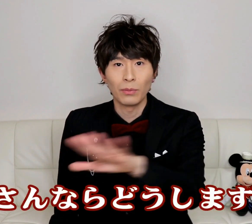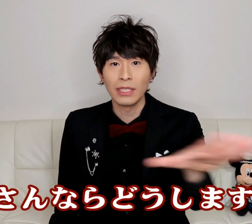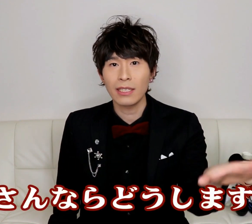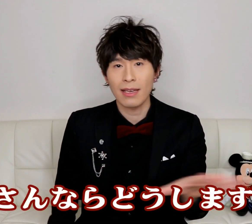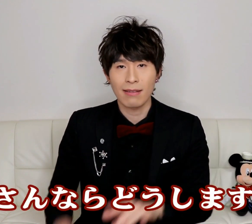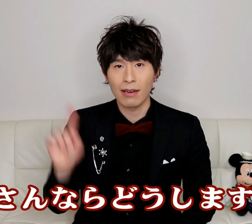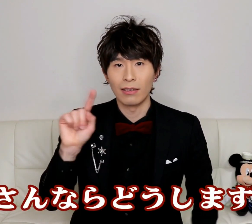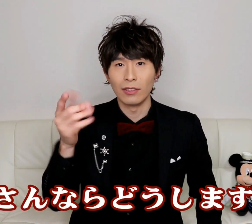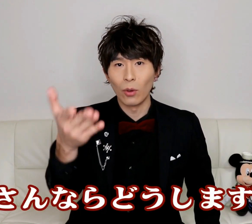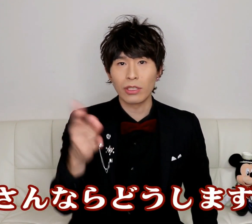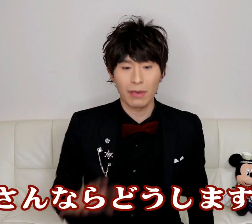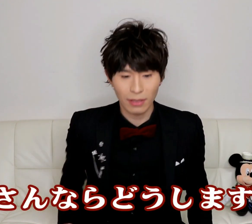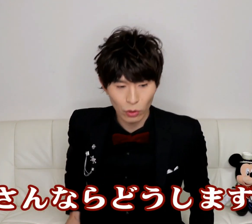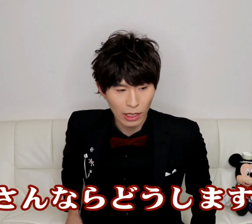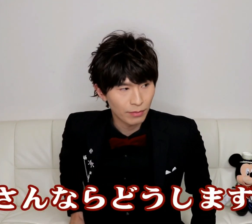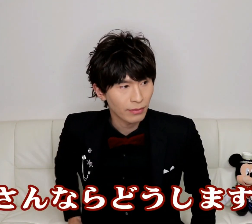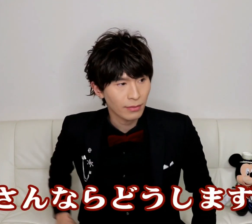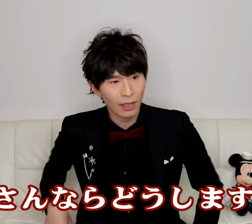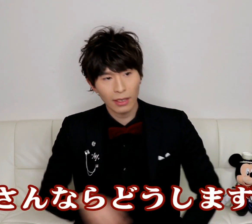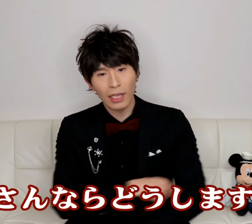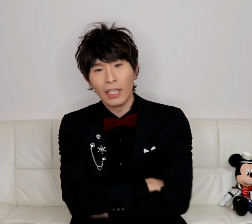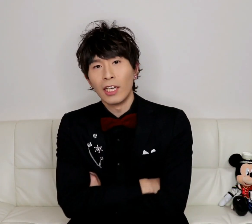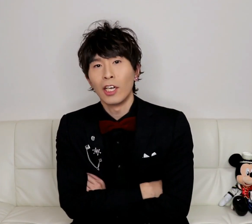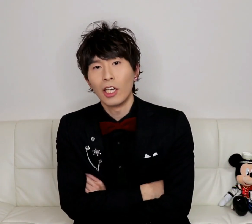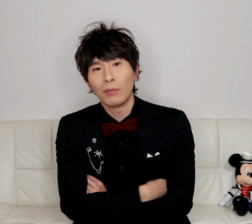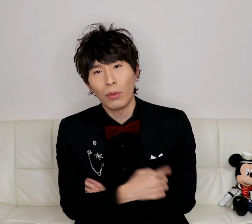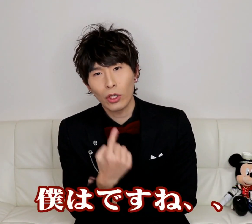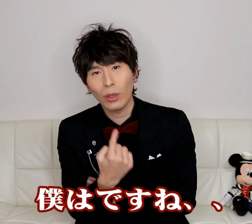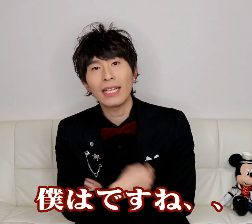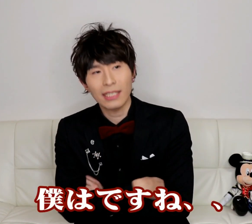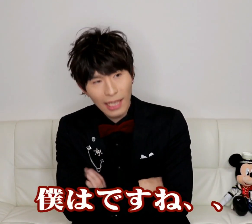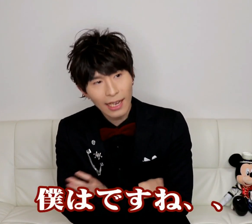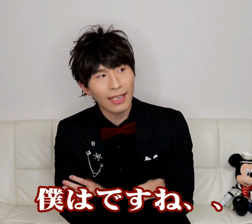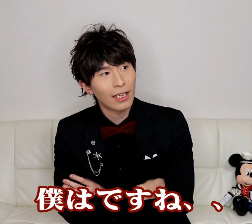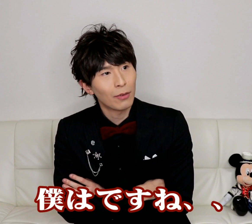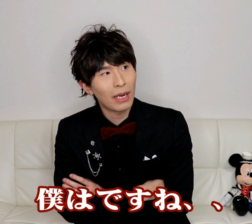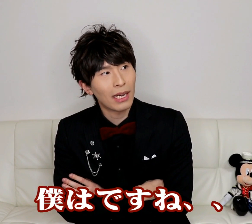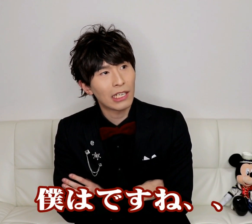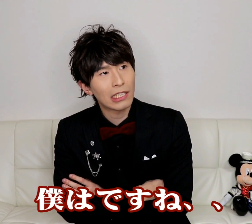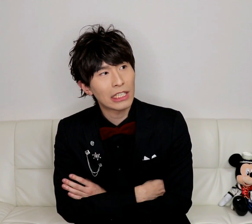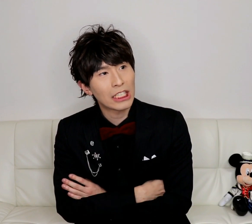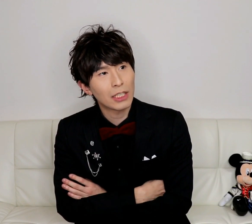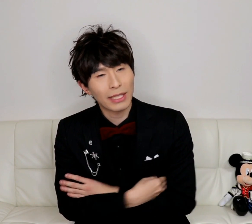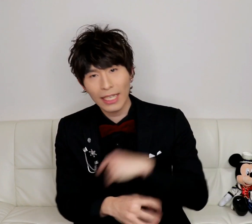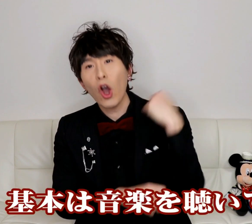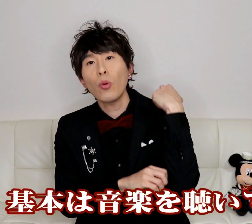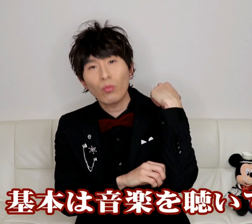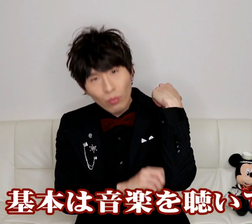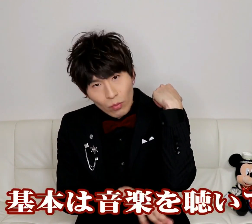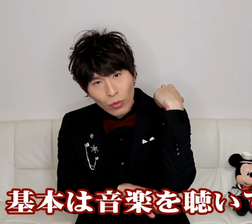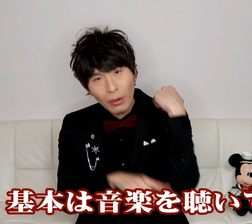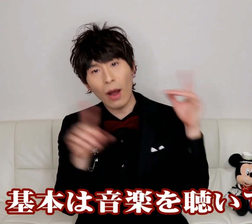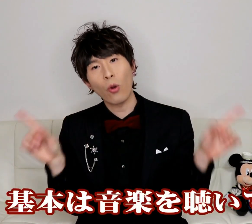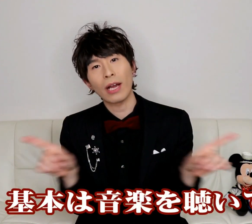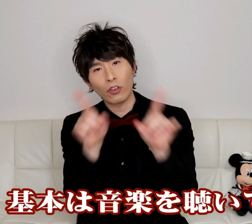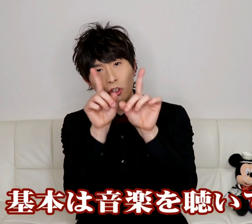皆さんやったらどうしますでしょうかまあ僕はですねまあまあ基本は音楽